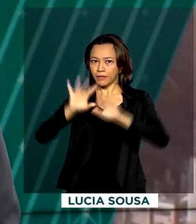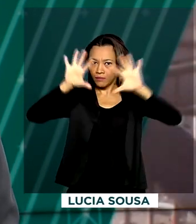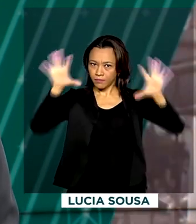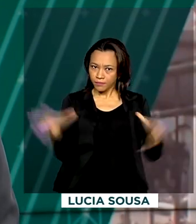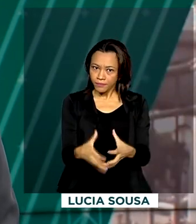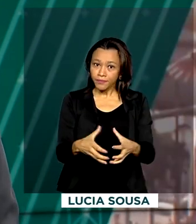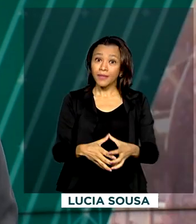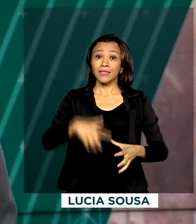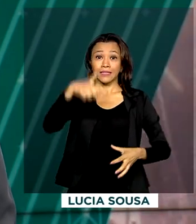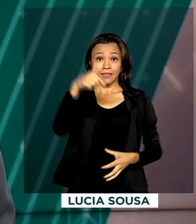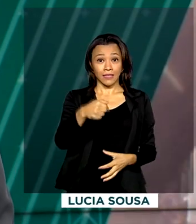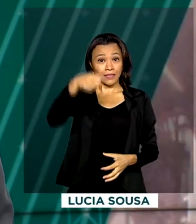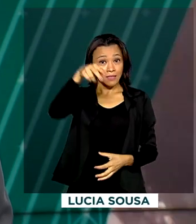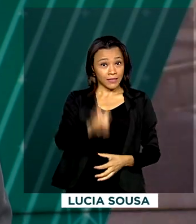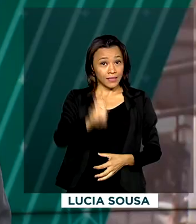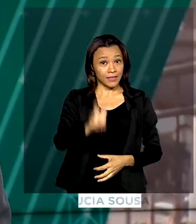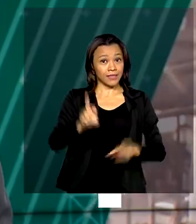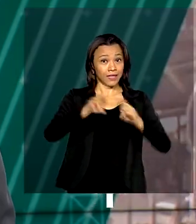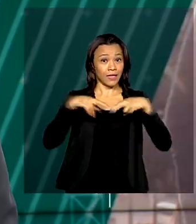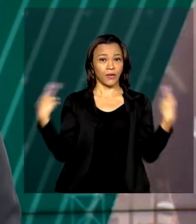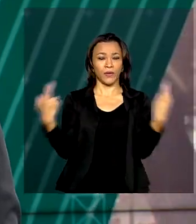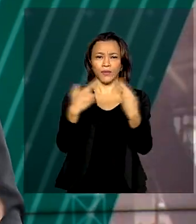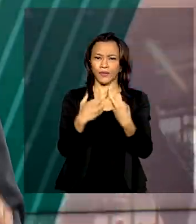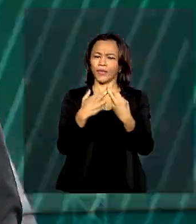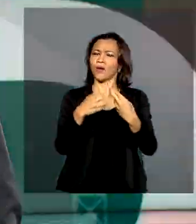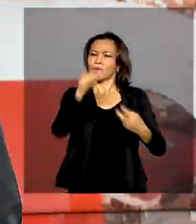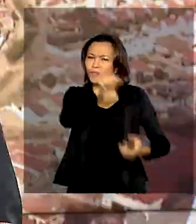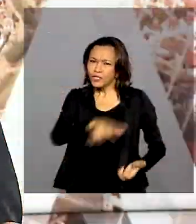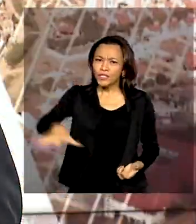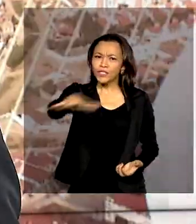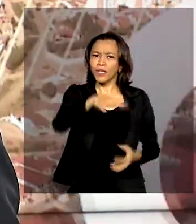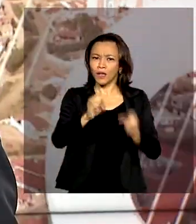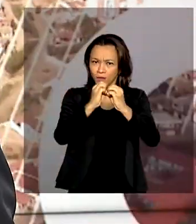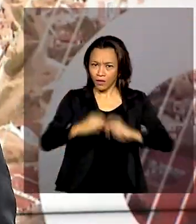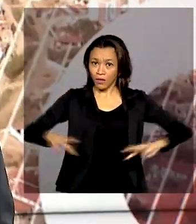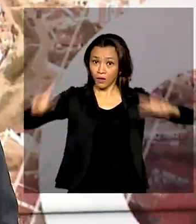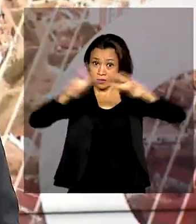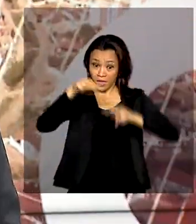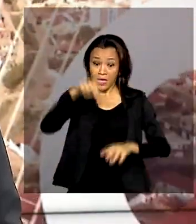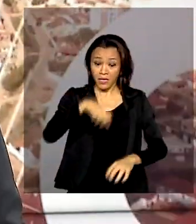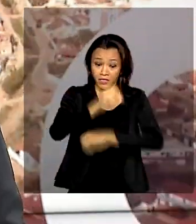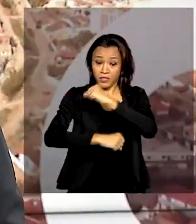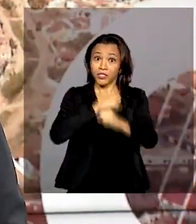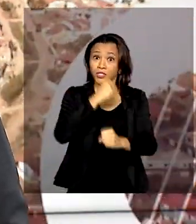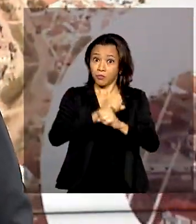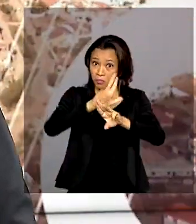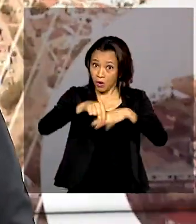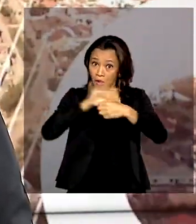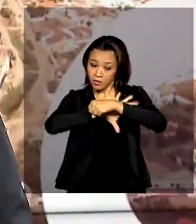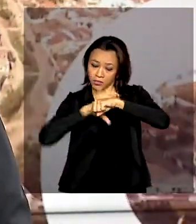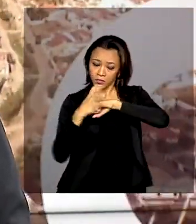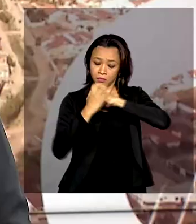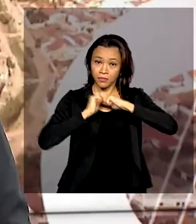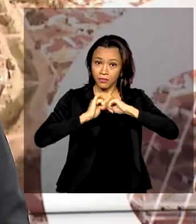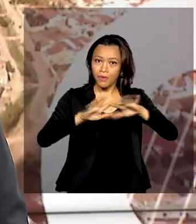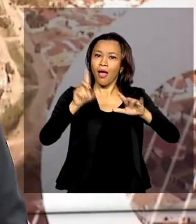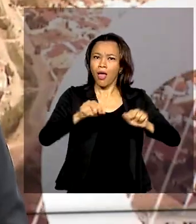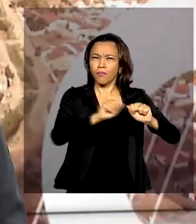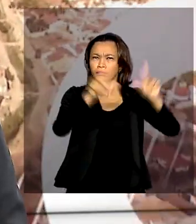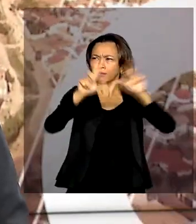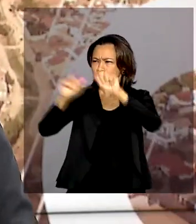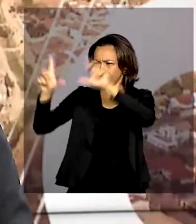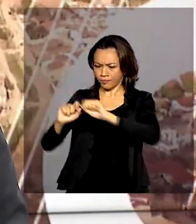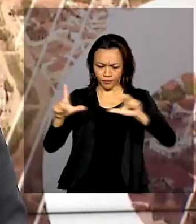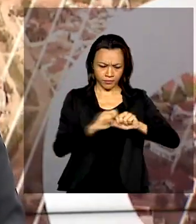75ª sessão da Assembleia Geral da ONU que neste ano devido à pandemia será virtual. Os líderes mundiais